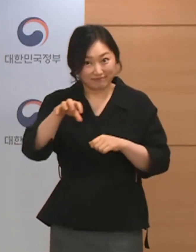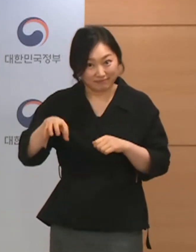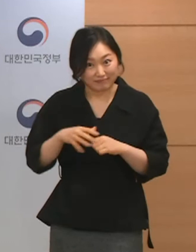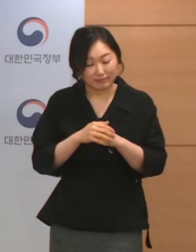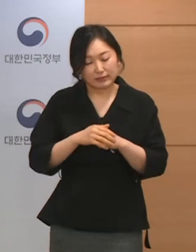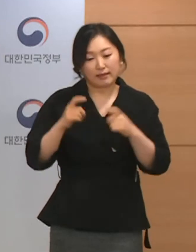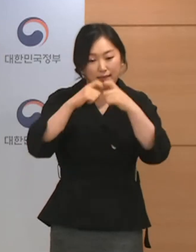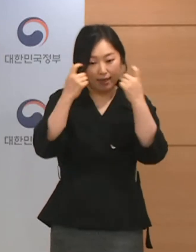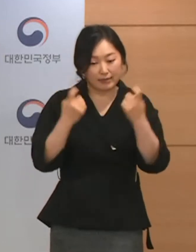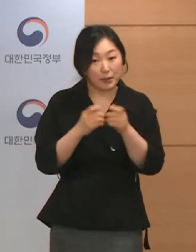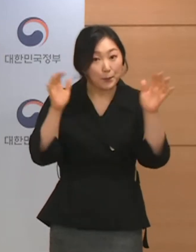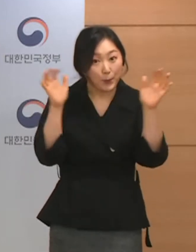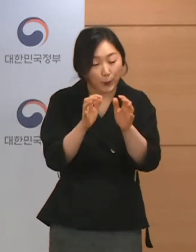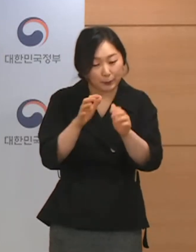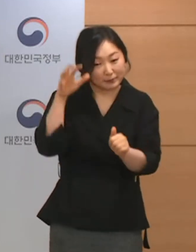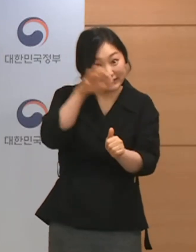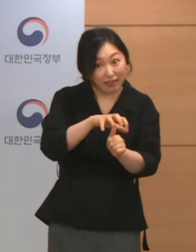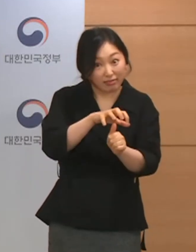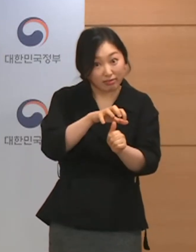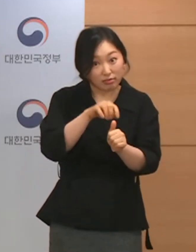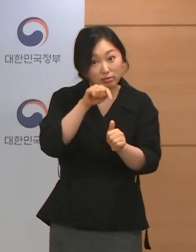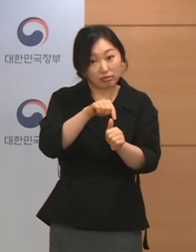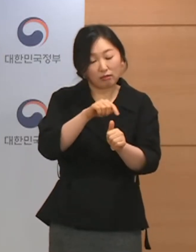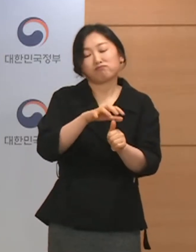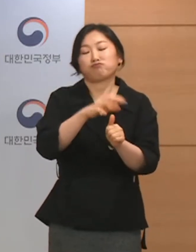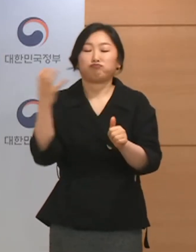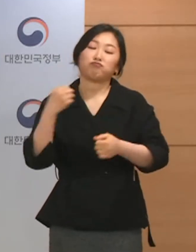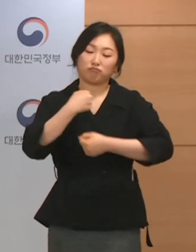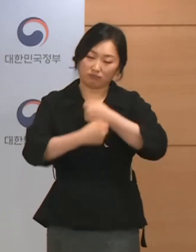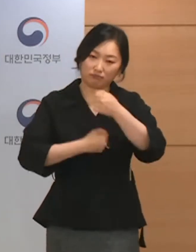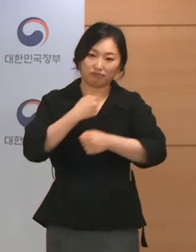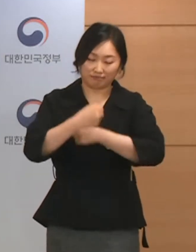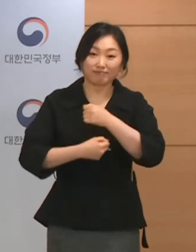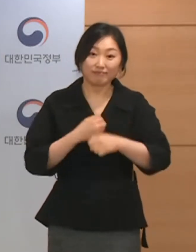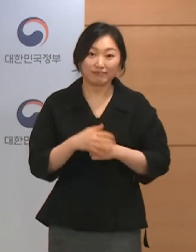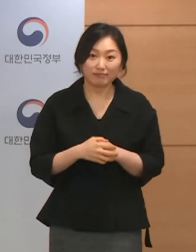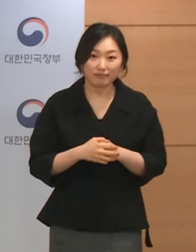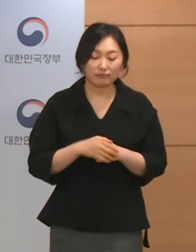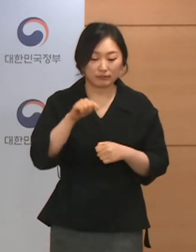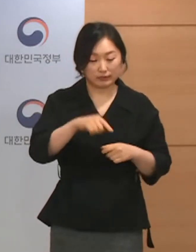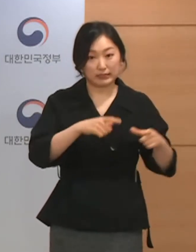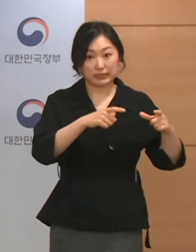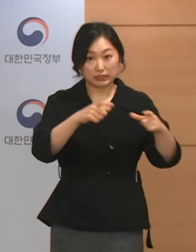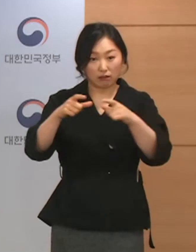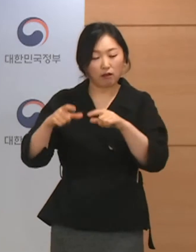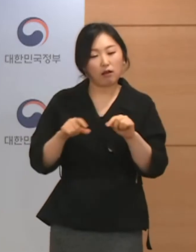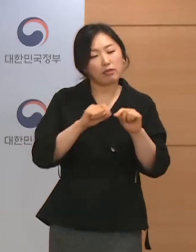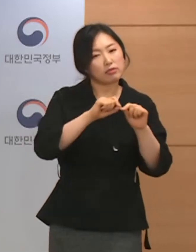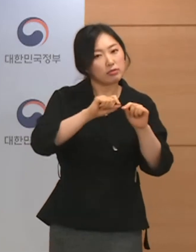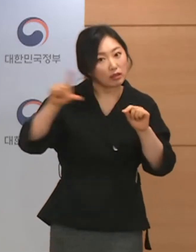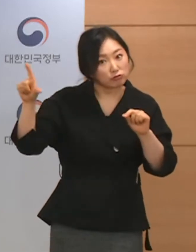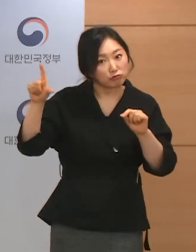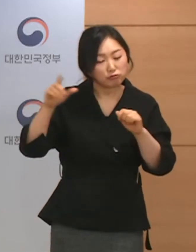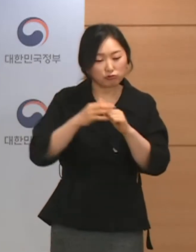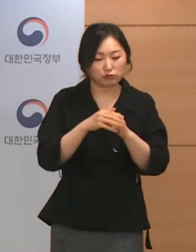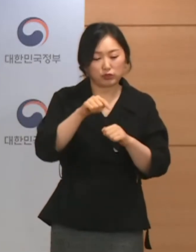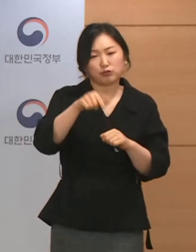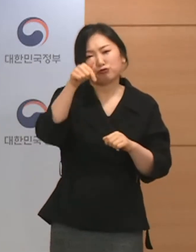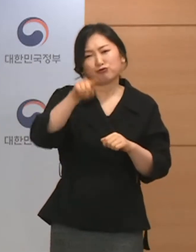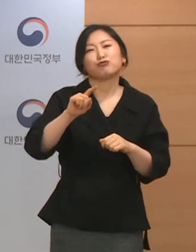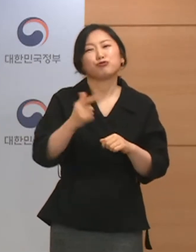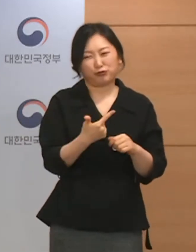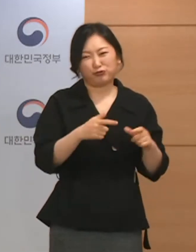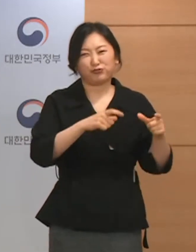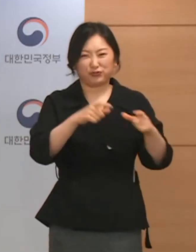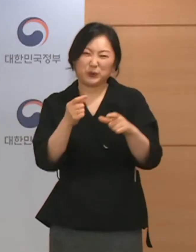제한이 적용되지 않습니다. 이들 지역은 대다수의 경우 군 지역에 해당합니다.